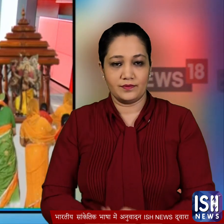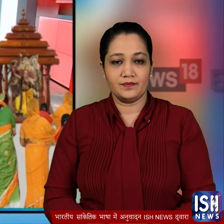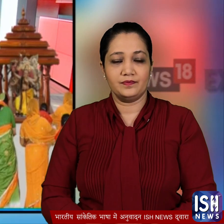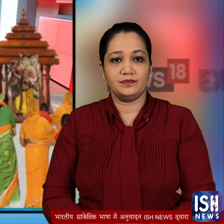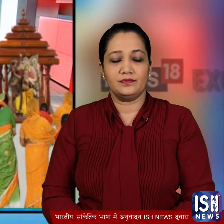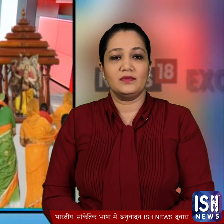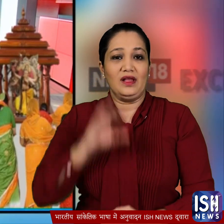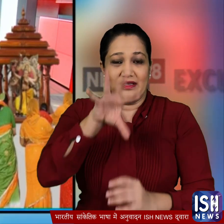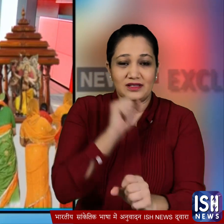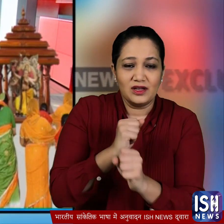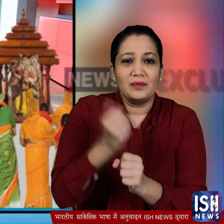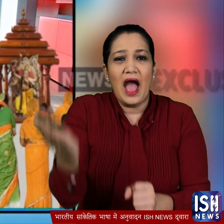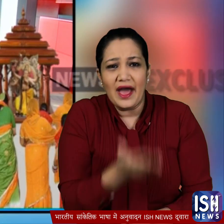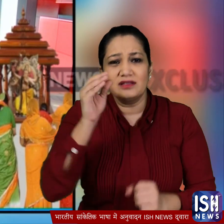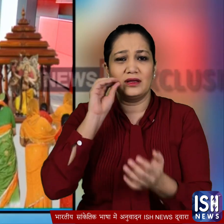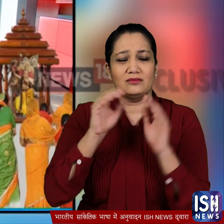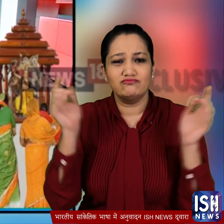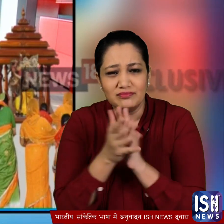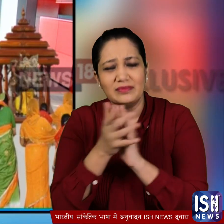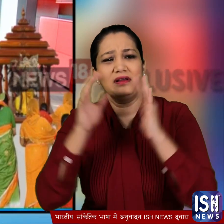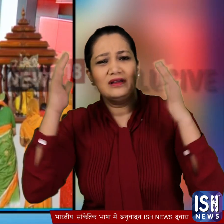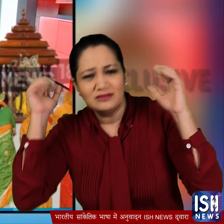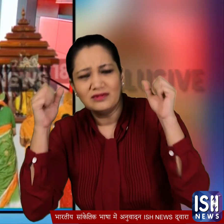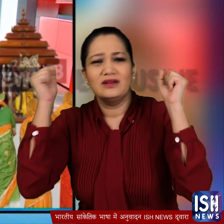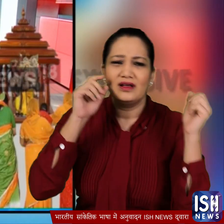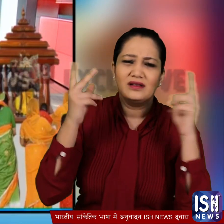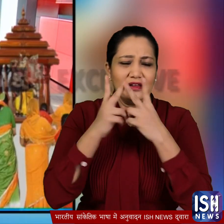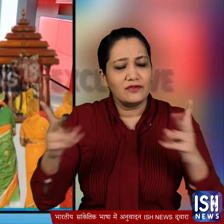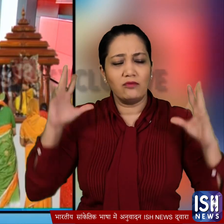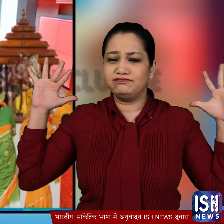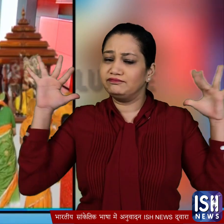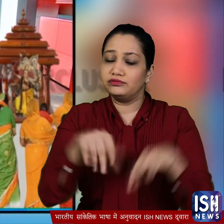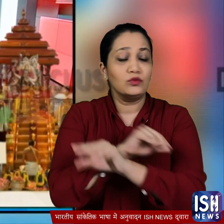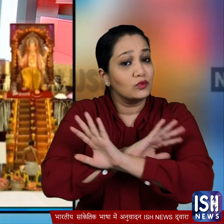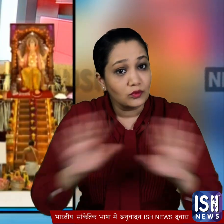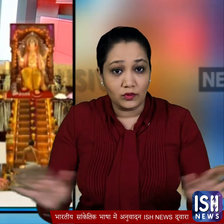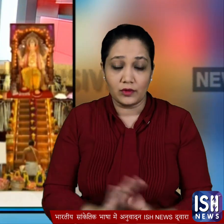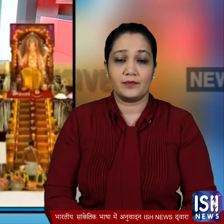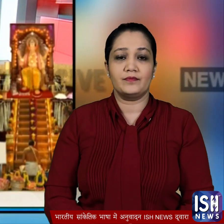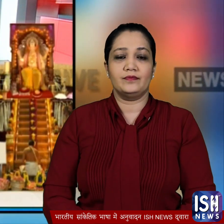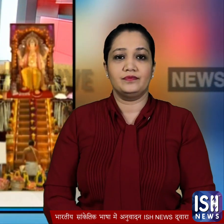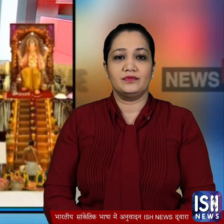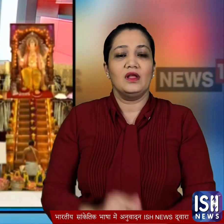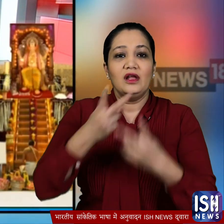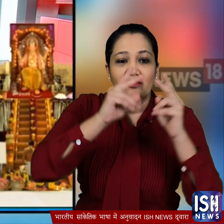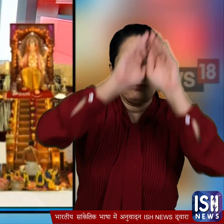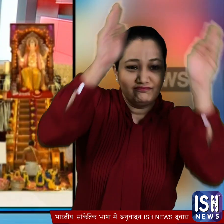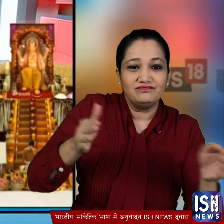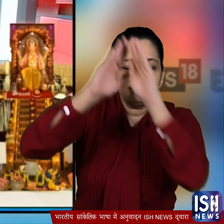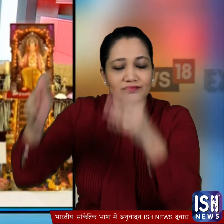राजसरकार ने आरती, भजन और कीरतन में भी भीड़ न जमा होने का आदेश दिया है ये भी आदेश दिया गया है कि सभी पंडालों में ओनलाइन दर्शन की